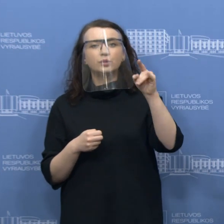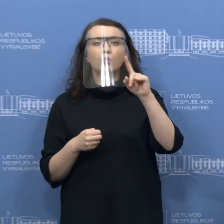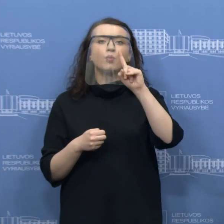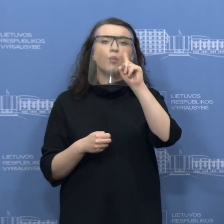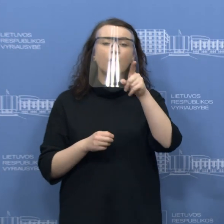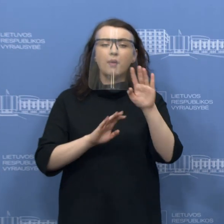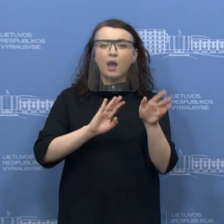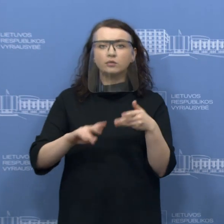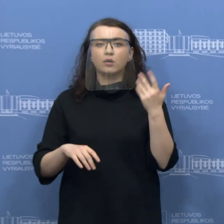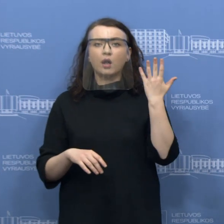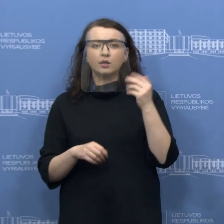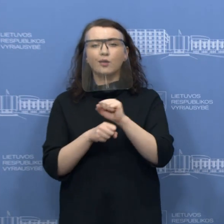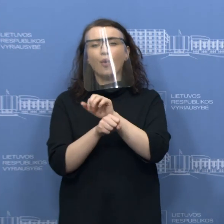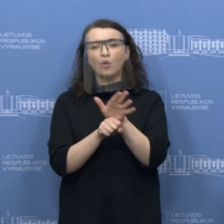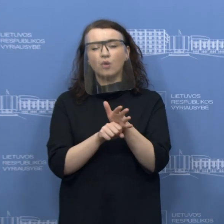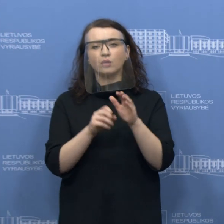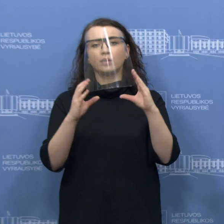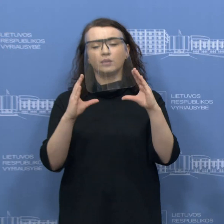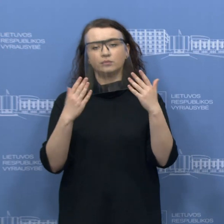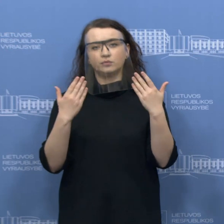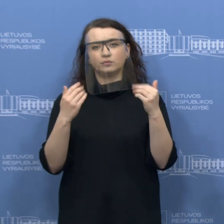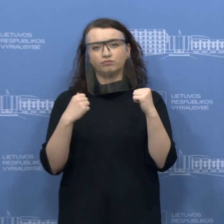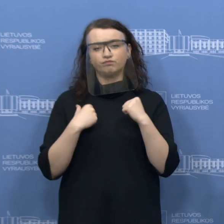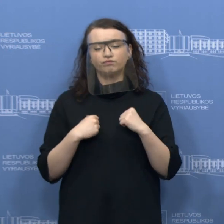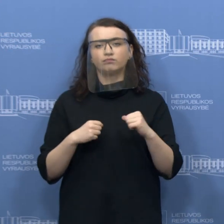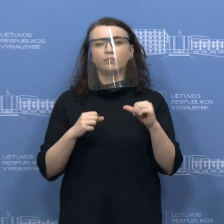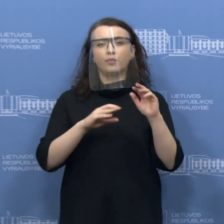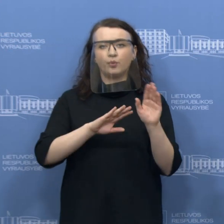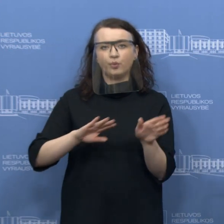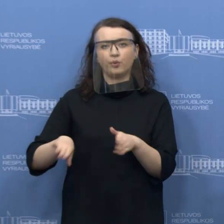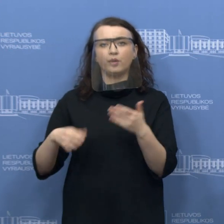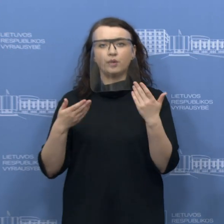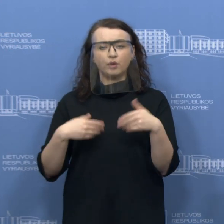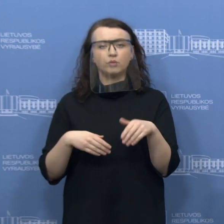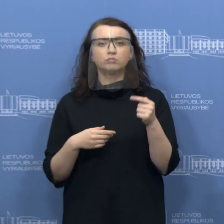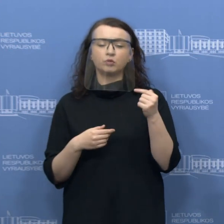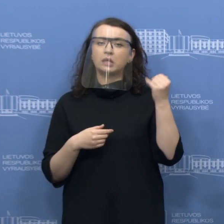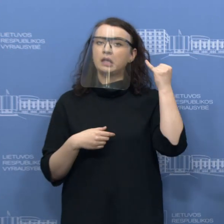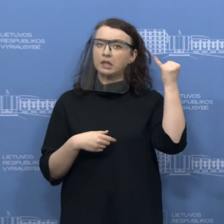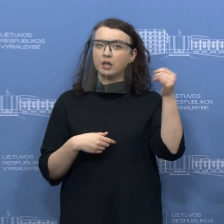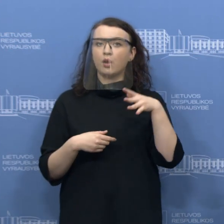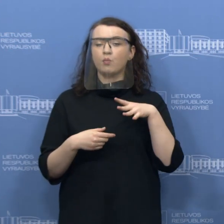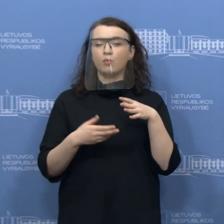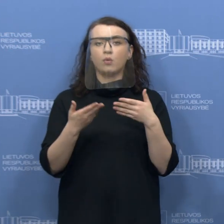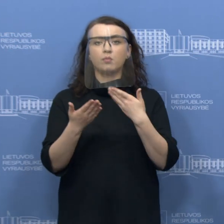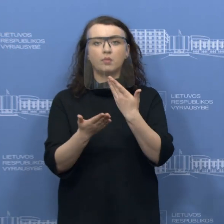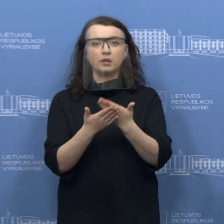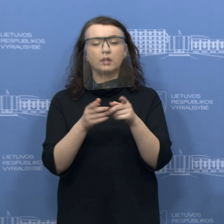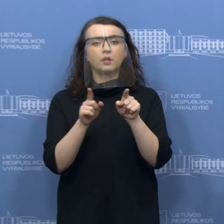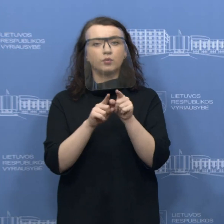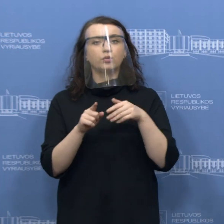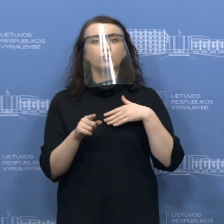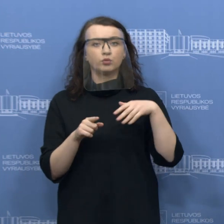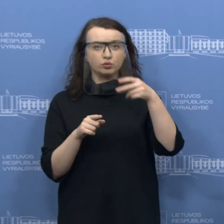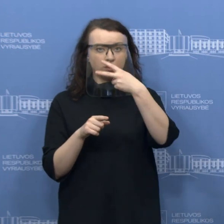vėliau, kada jau bus saugu vykti ir keliauti. Tai tokia iniciatyva buvo patikta ir mūsų